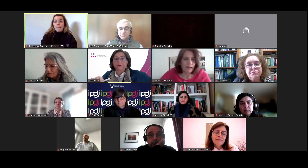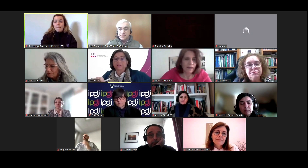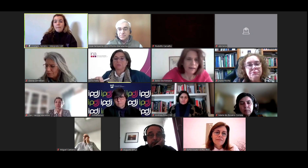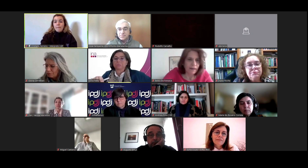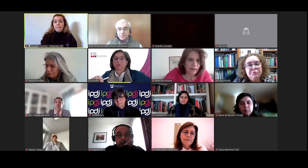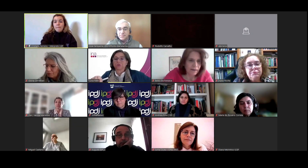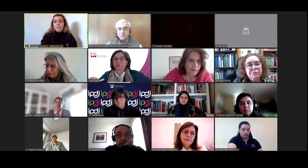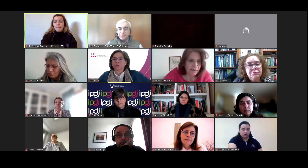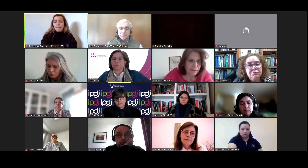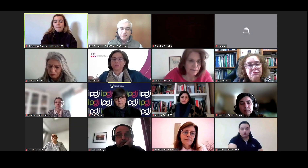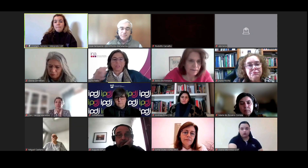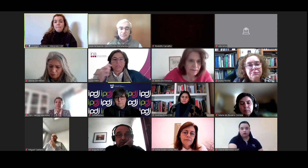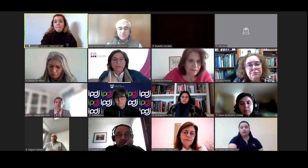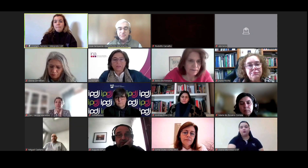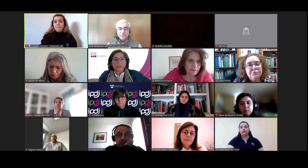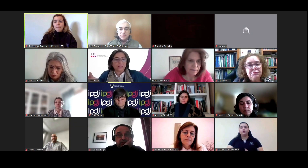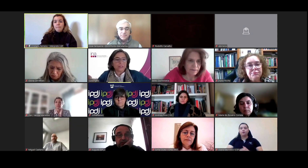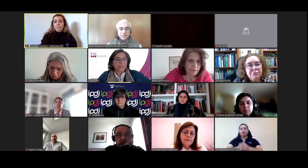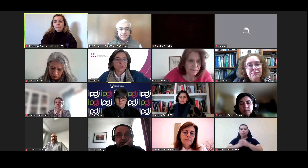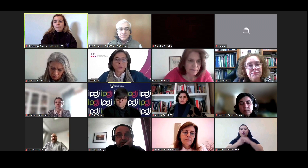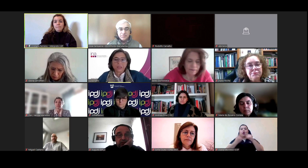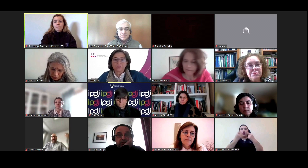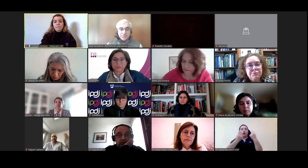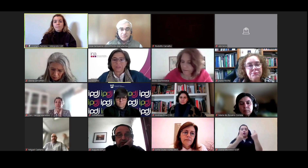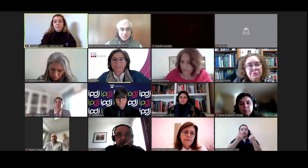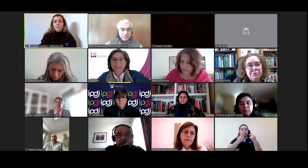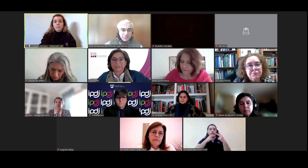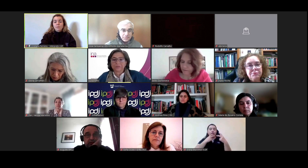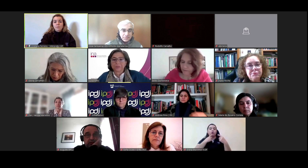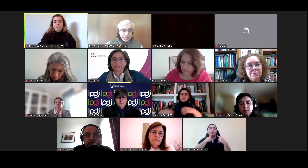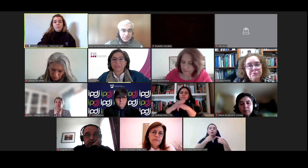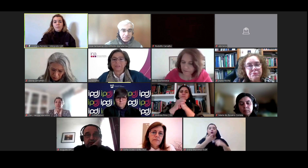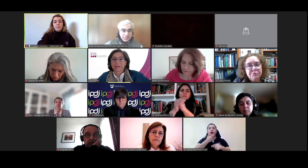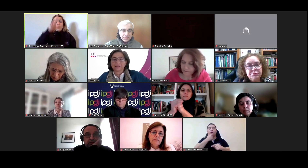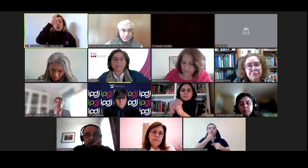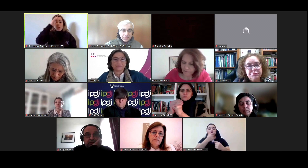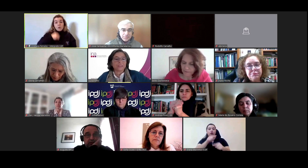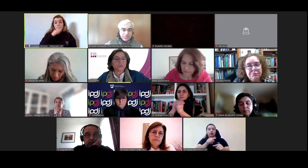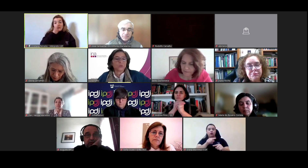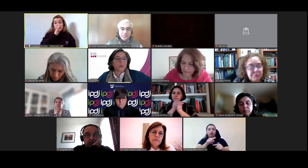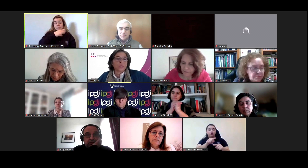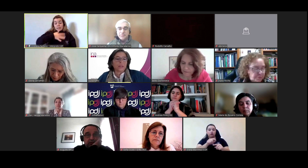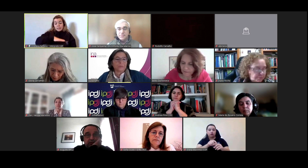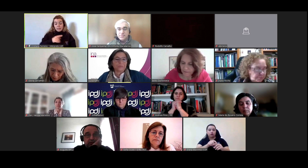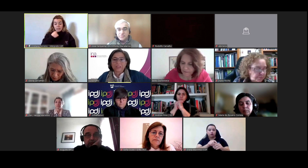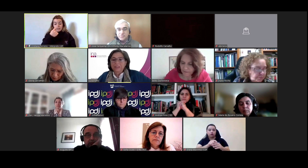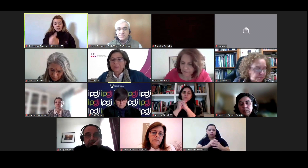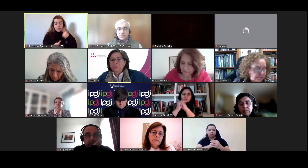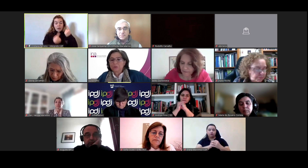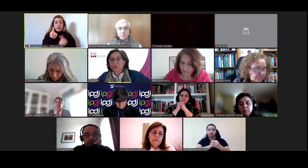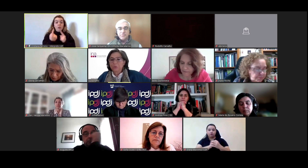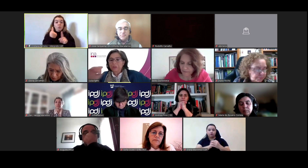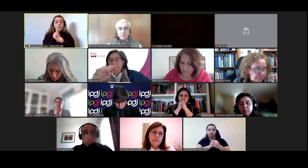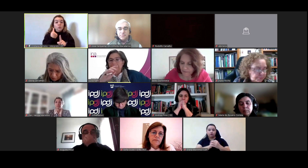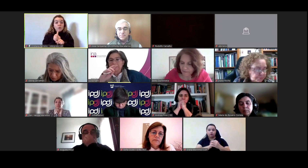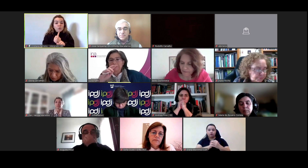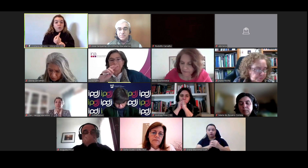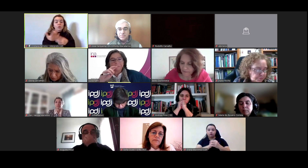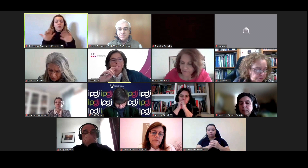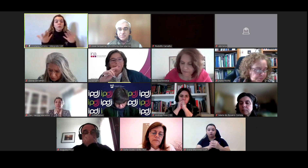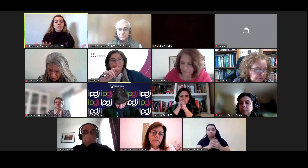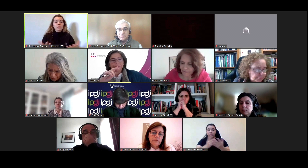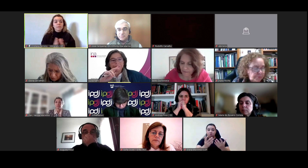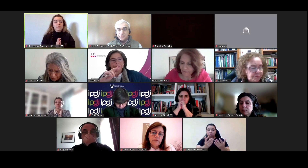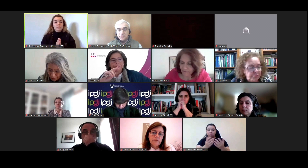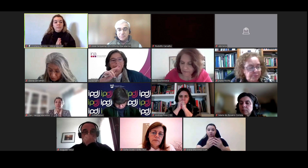primeiro mais algumas questões se as houvesse Ismael não sei se quer verbalizar a sua o seu comentário